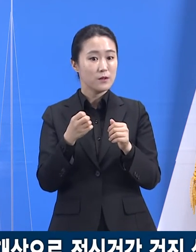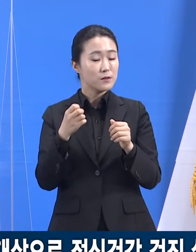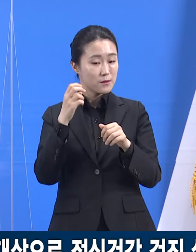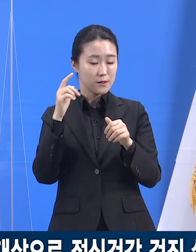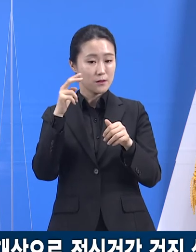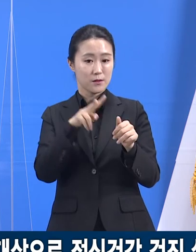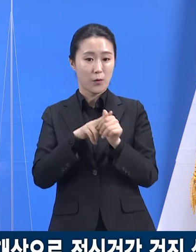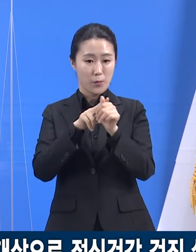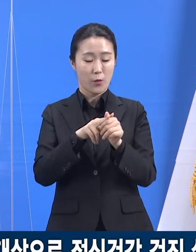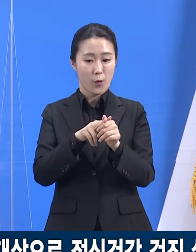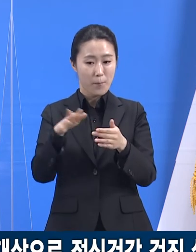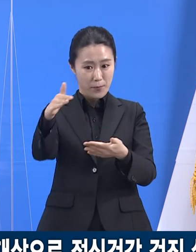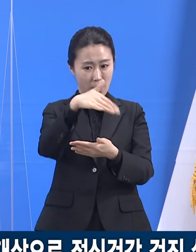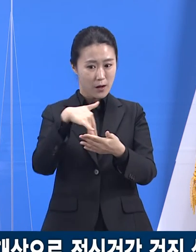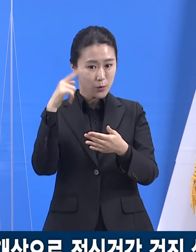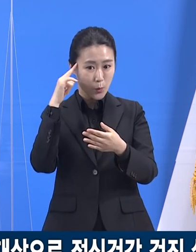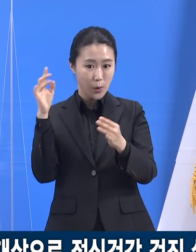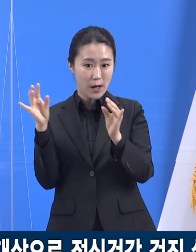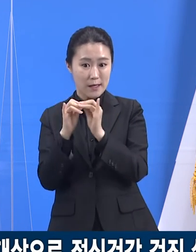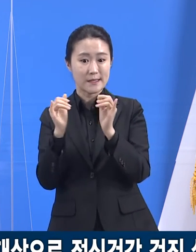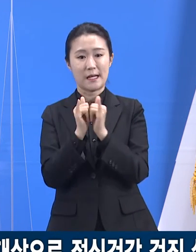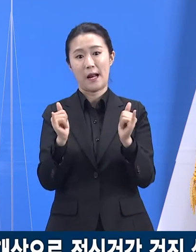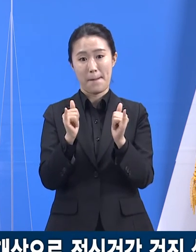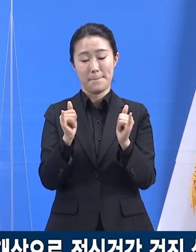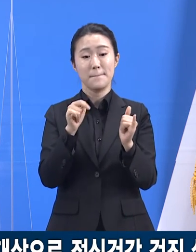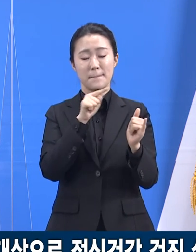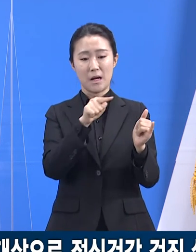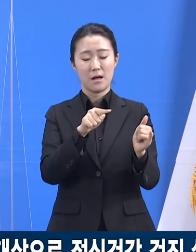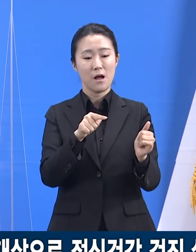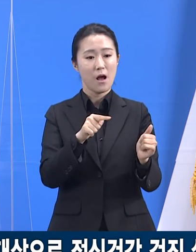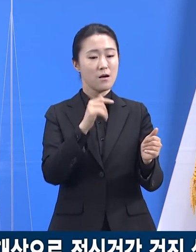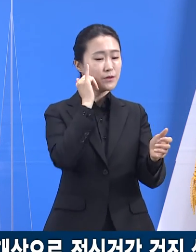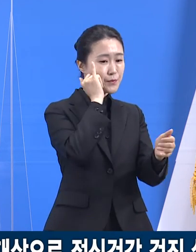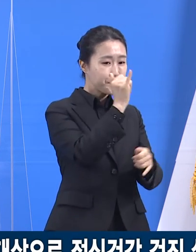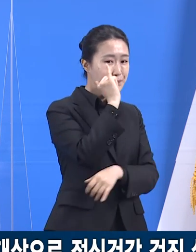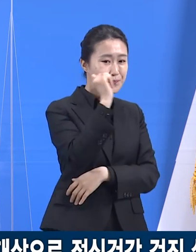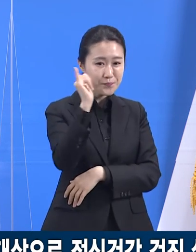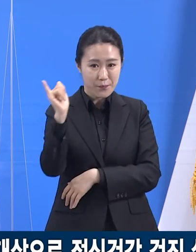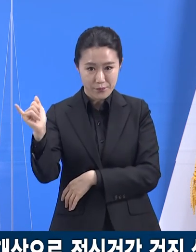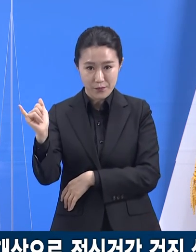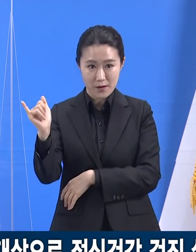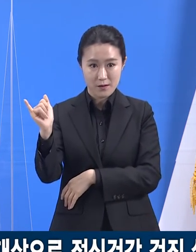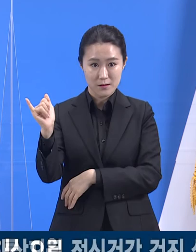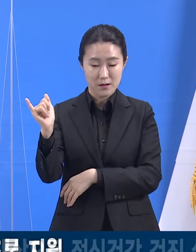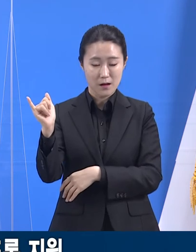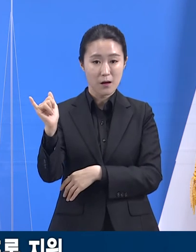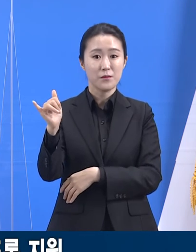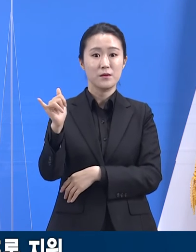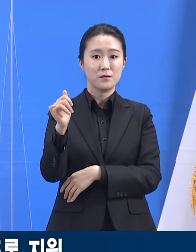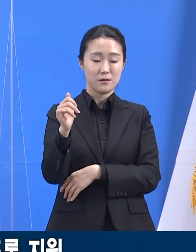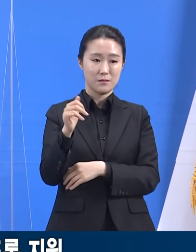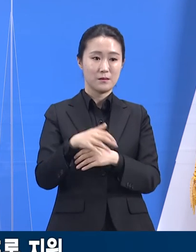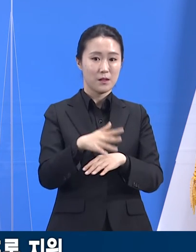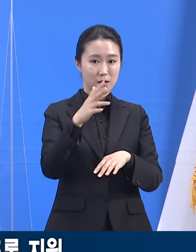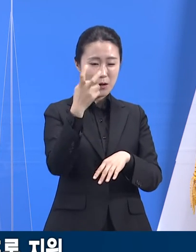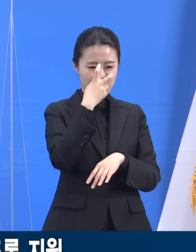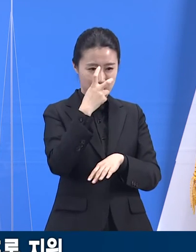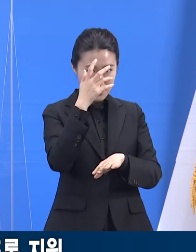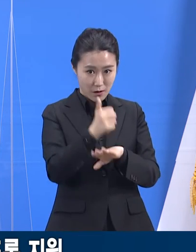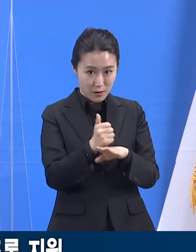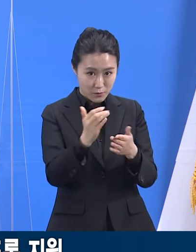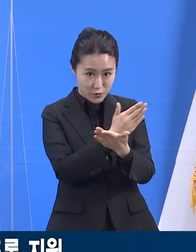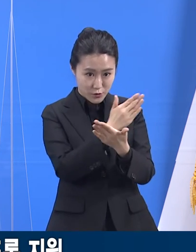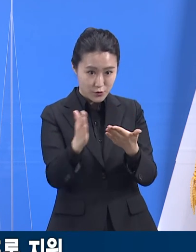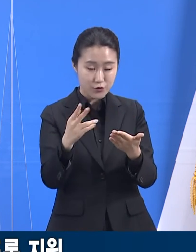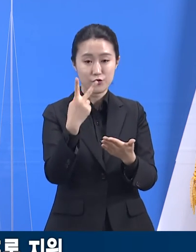실시합니다. 그 결과에 따라 두 집단으로 분류합니다. 위험이 낮은 군은 환자 본인이 희망할